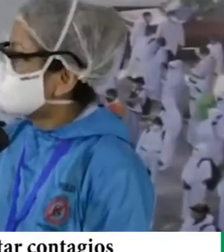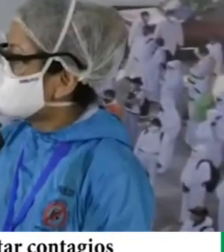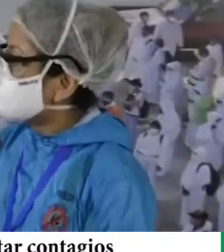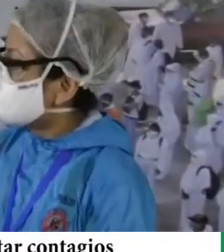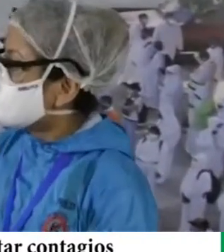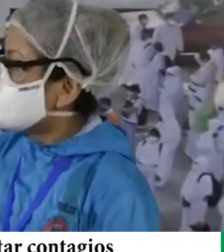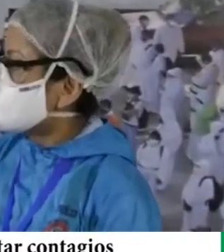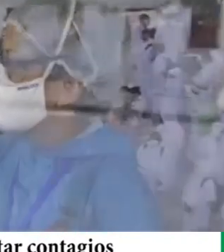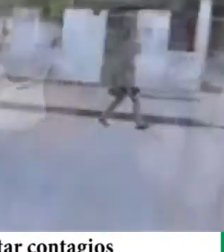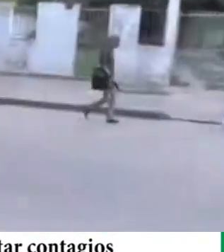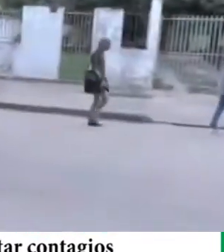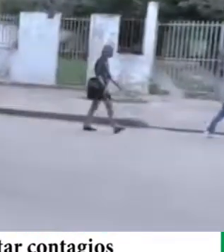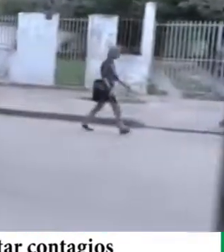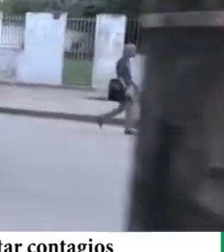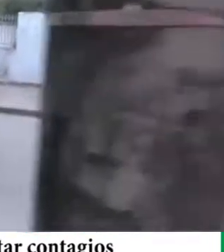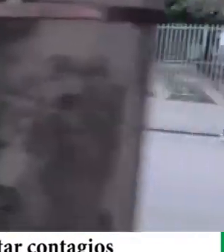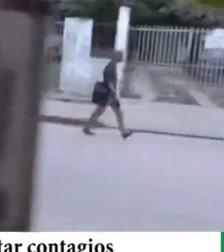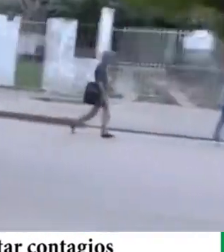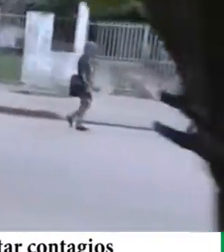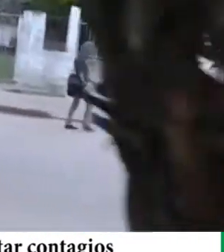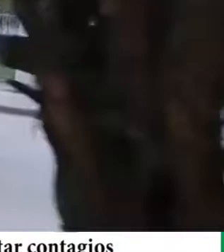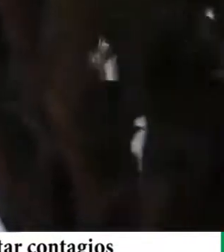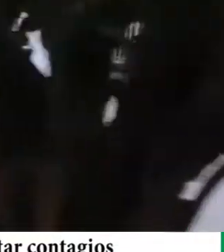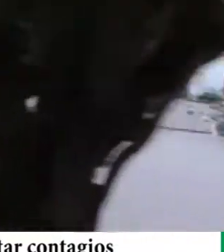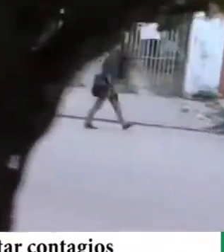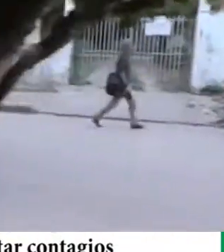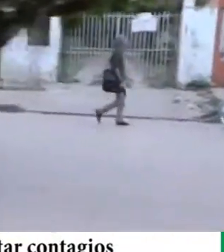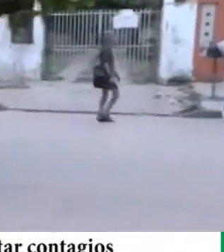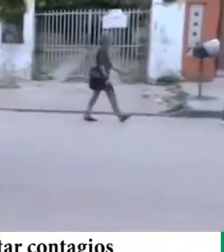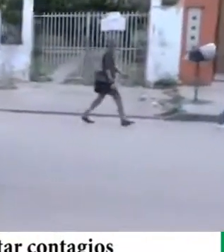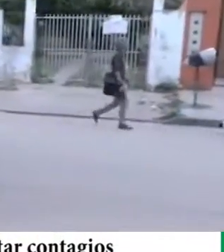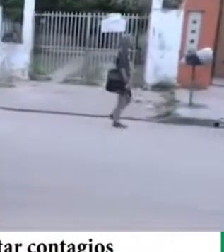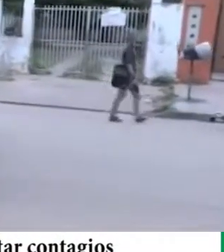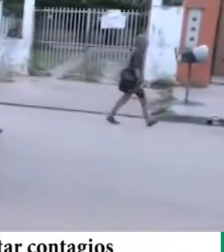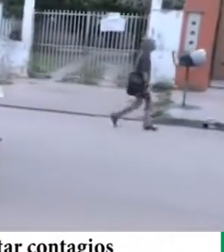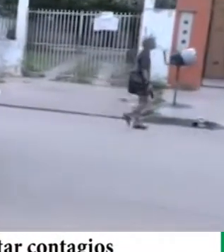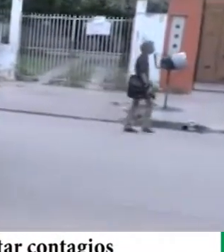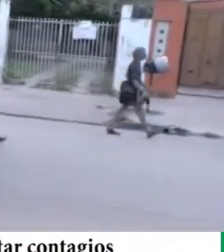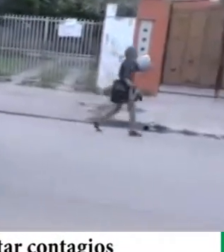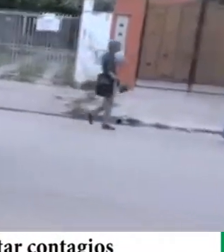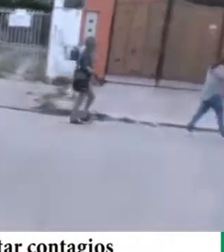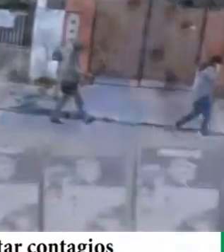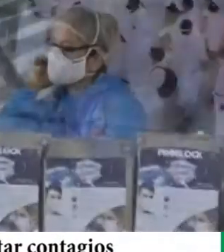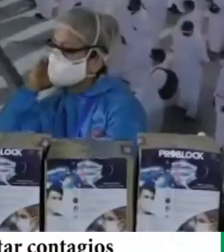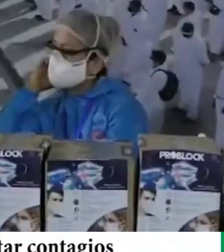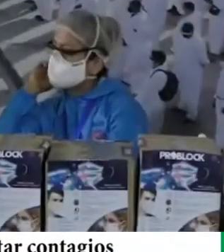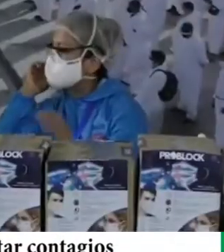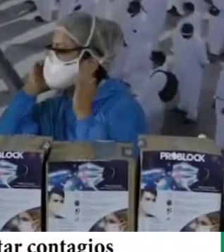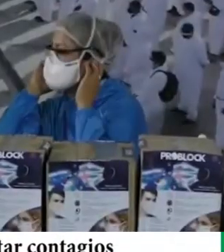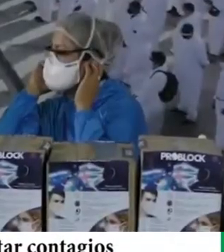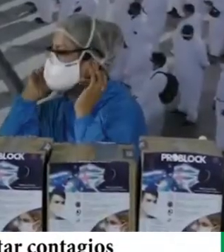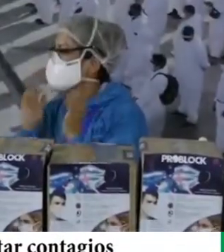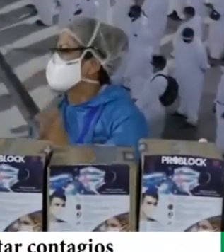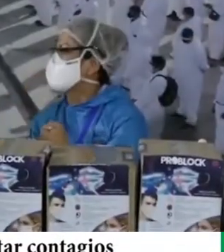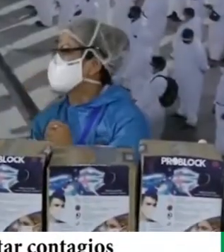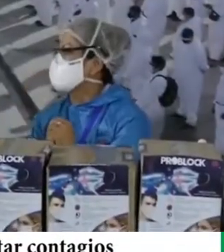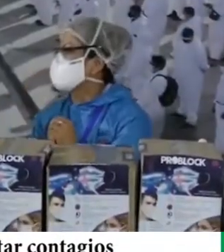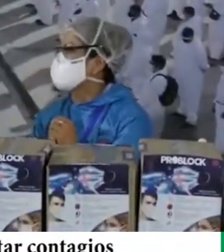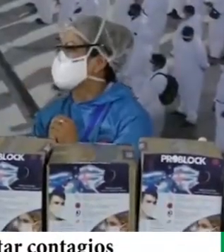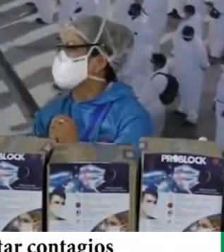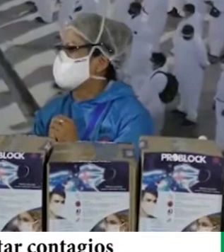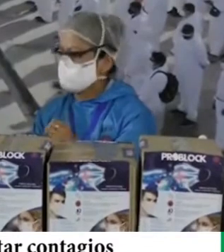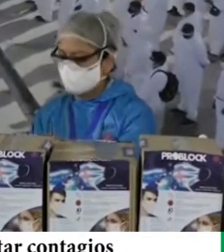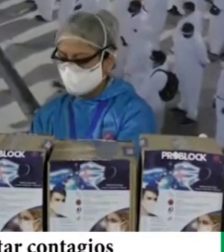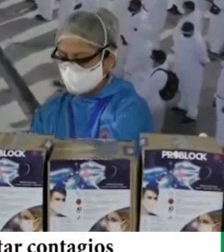arduo y diariamente en primera línea por lo que es nuestra Santa Cruz. Entonces nosotros queremos otorgar las mascarillas